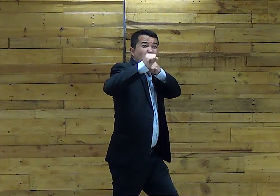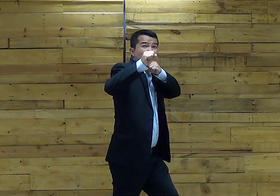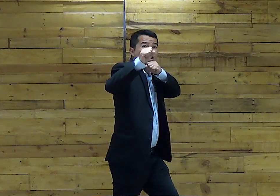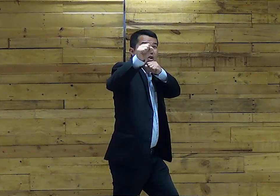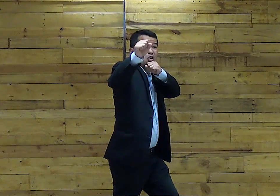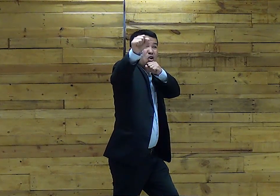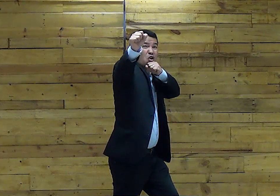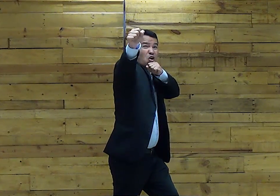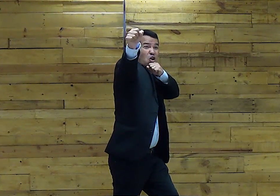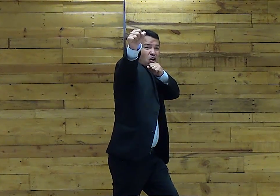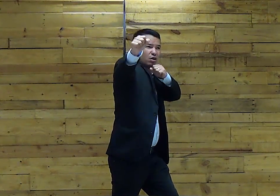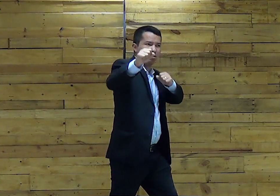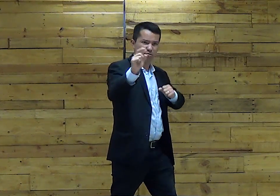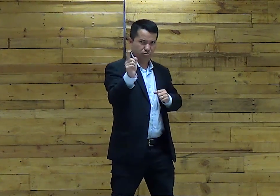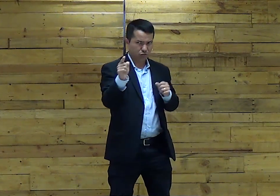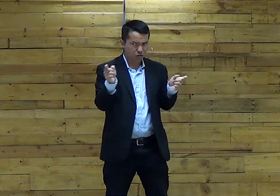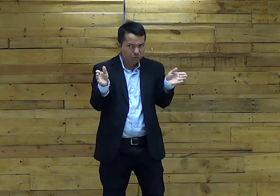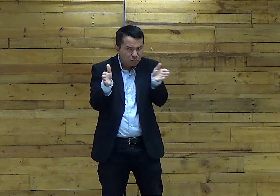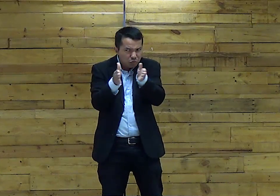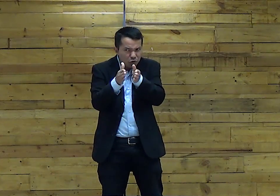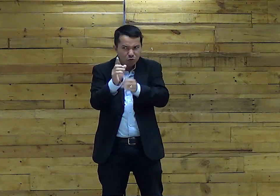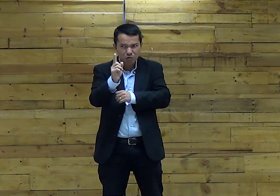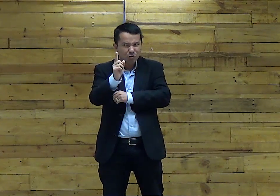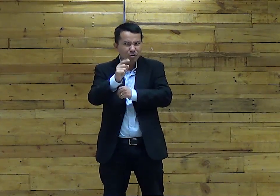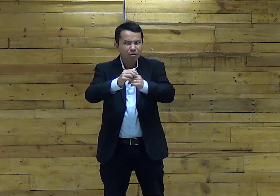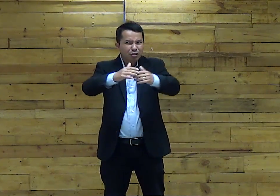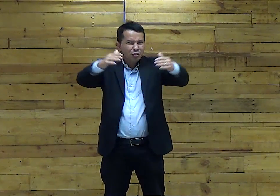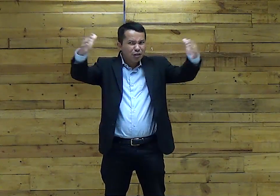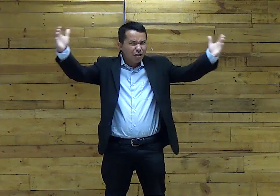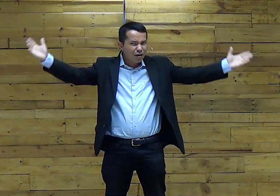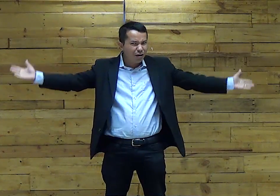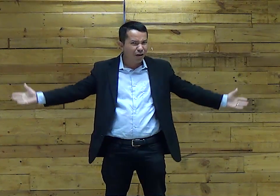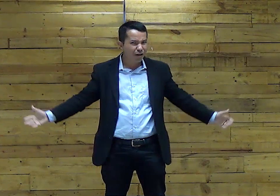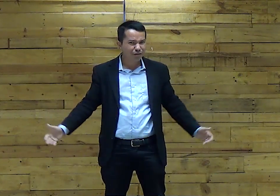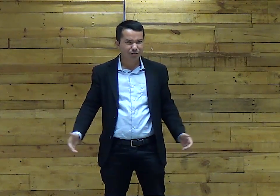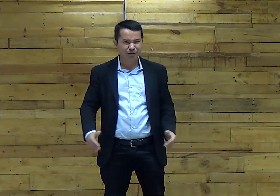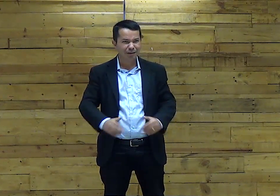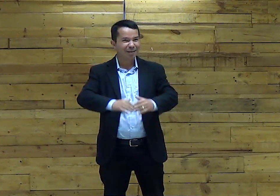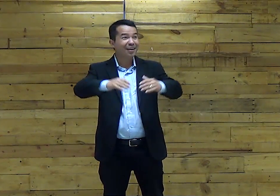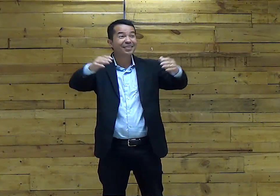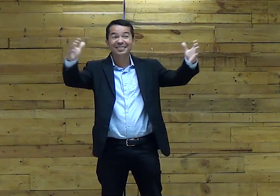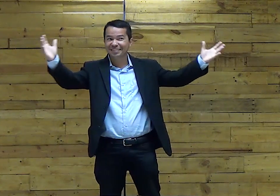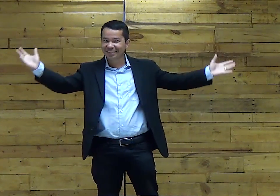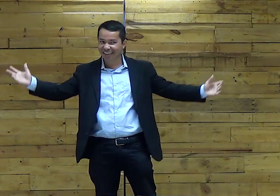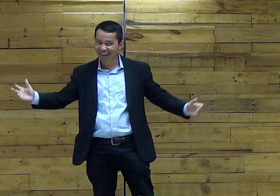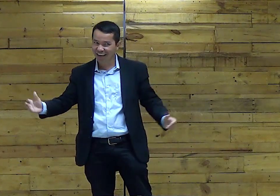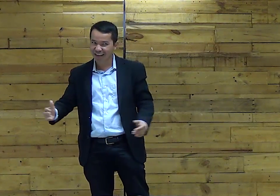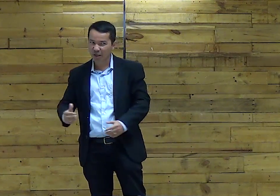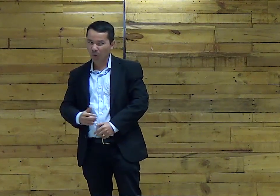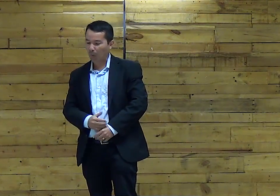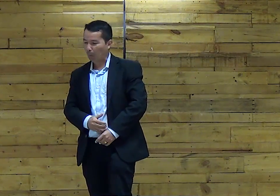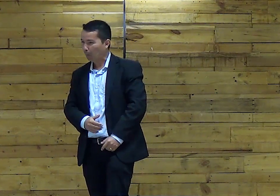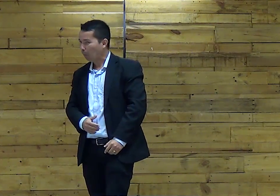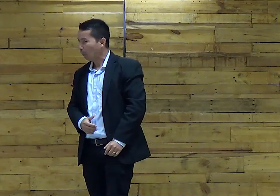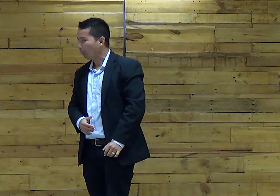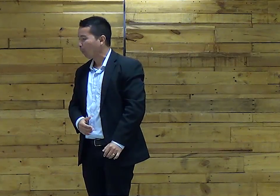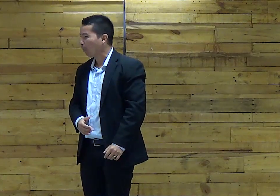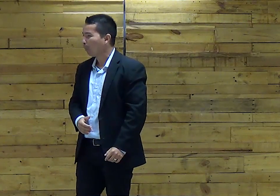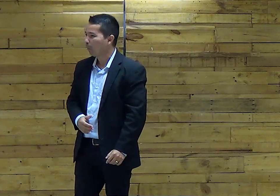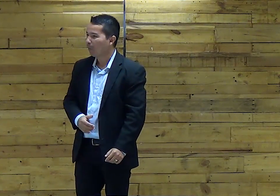Aquela extensão Não era pouco não Era um grande Era grande Era muita